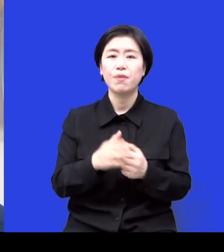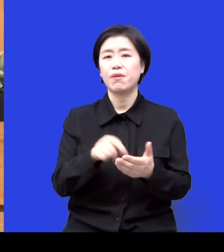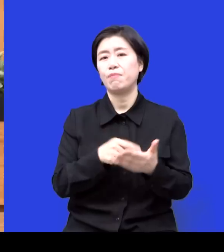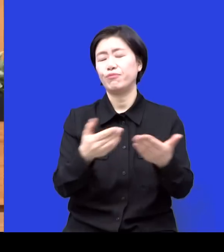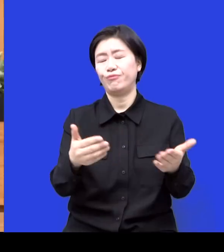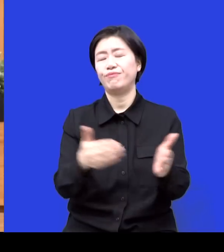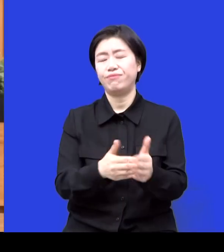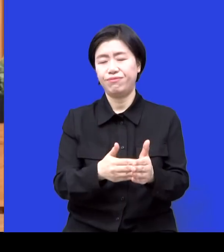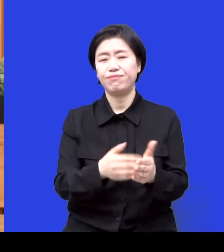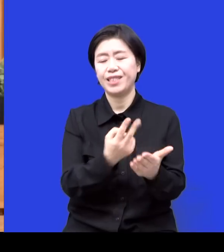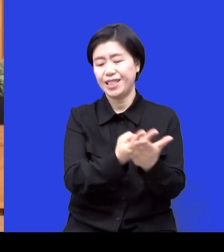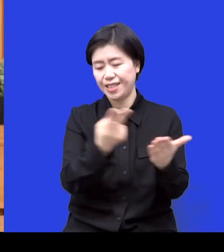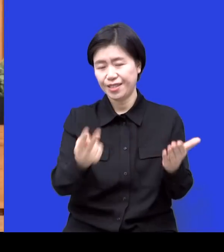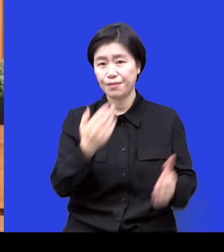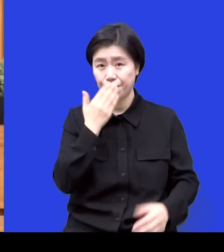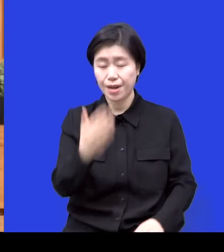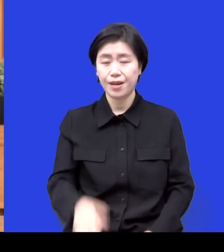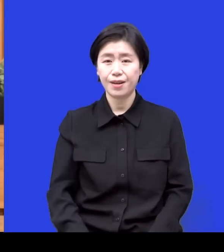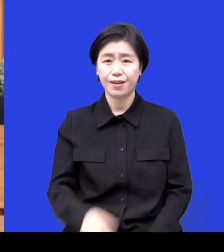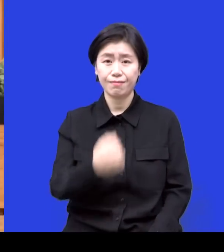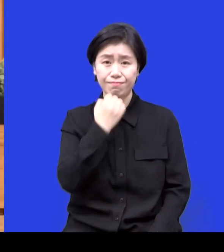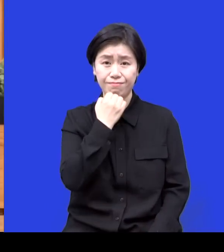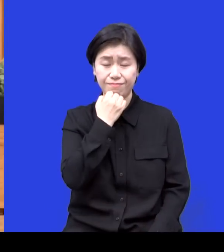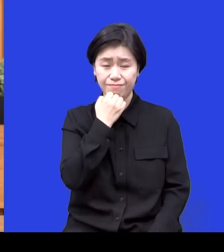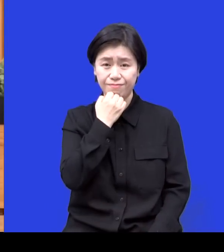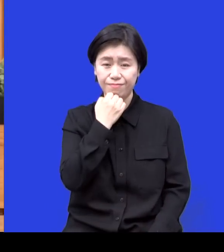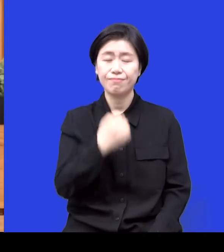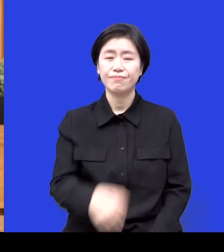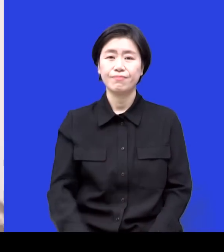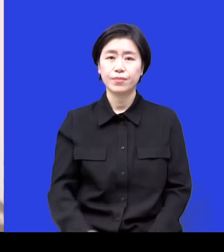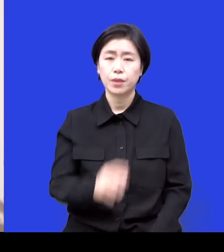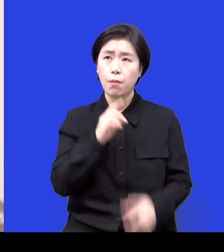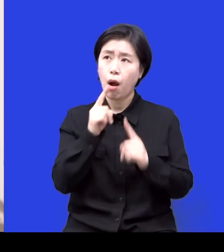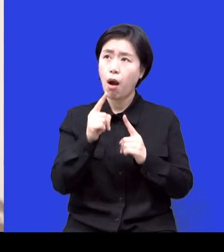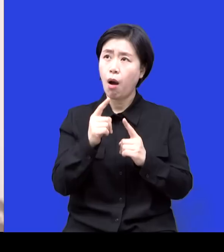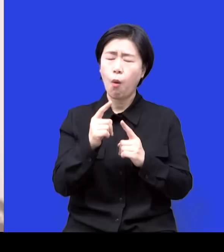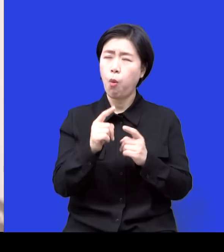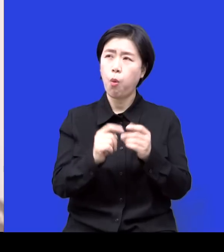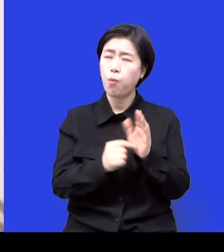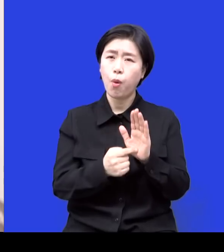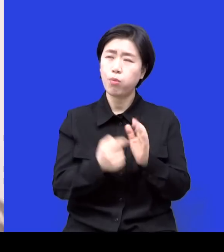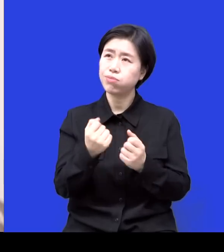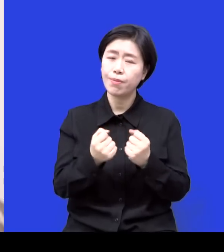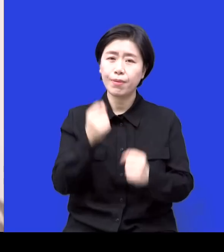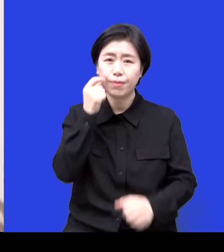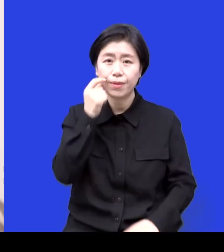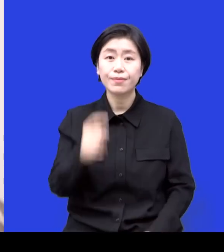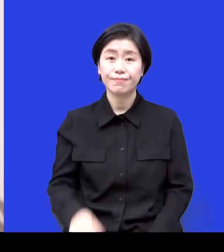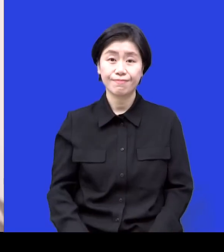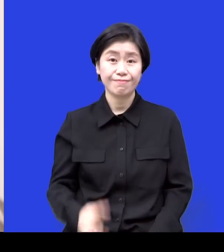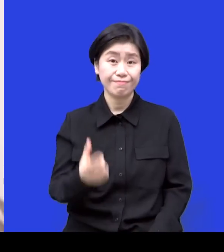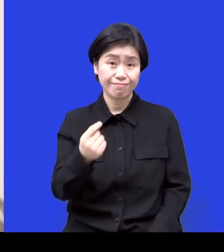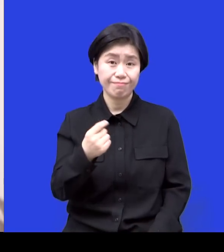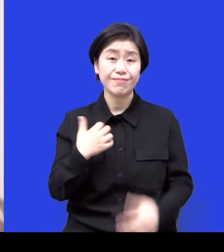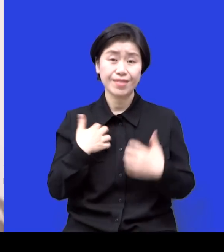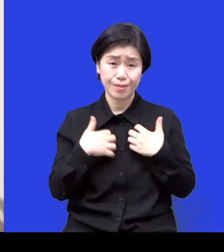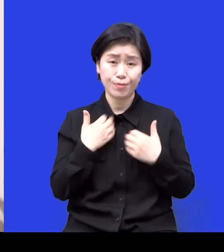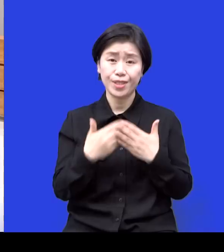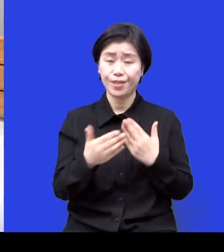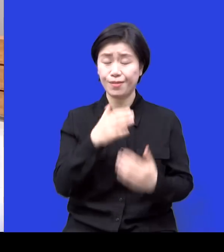가끔씩 이건 뭐 말로 설명이 안 되죠 투병하시면서 기독 가운데 또 그런 재밌는 에피소드도 있었고 야